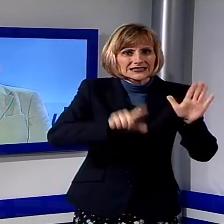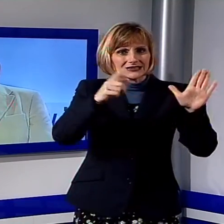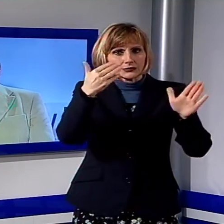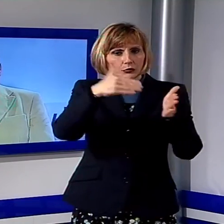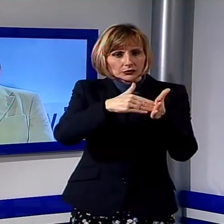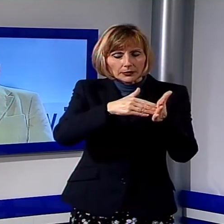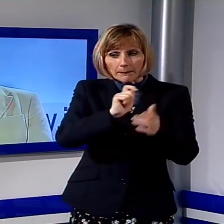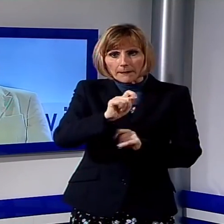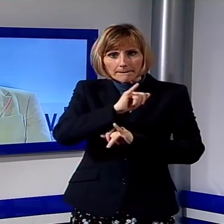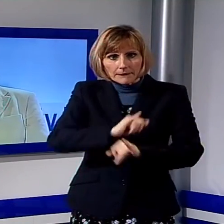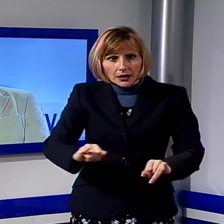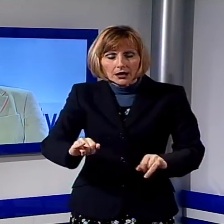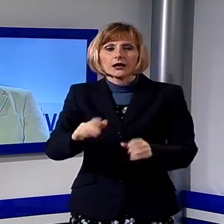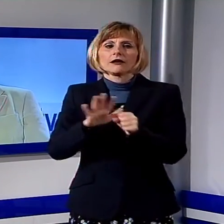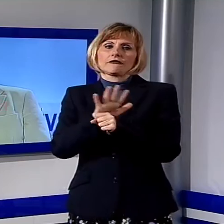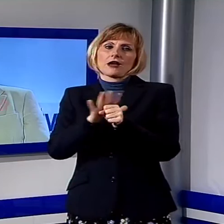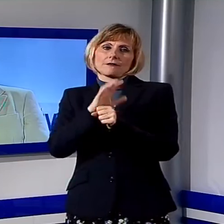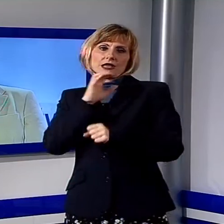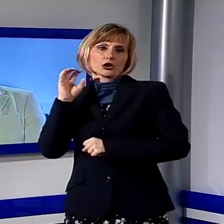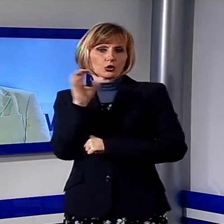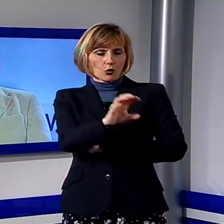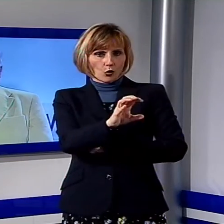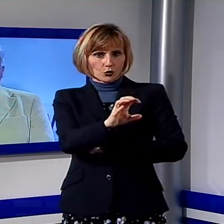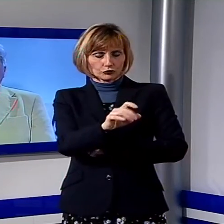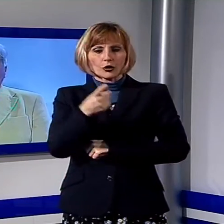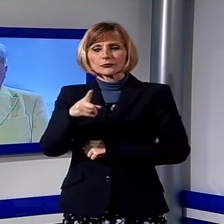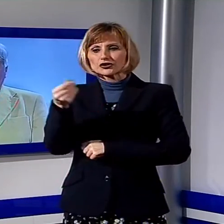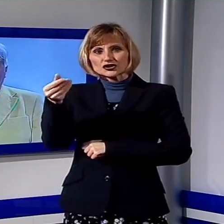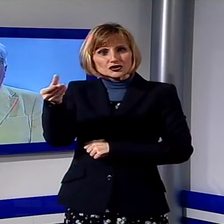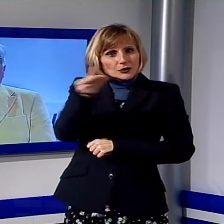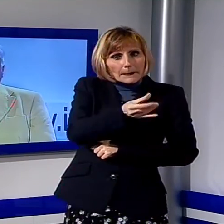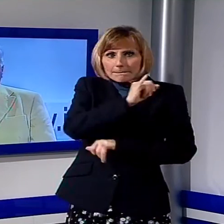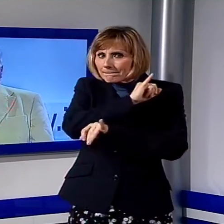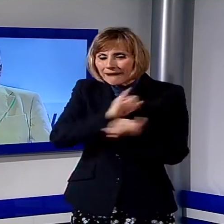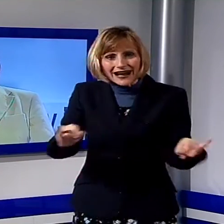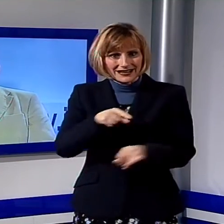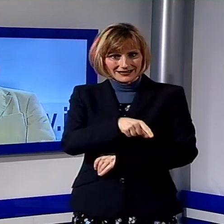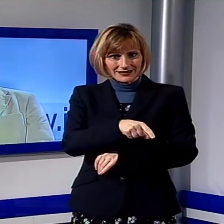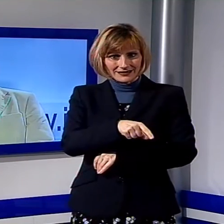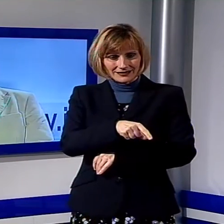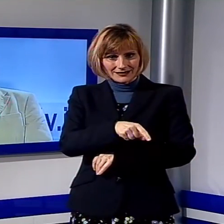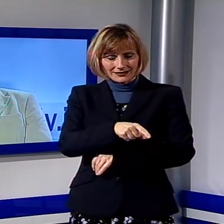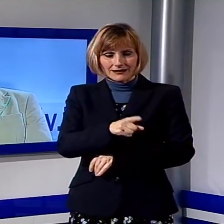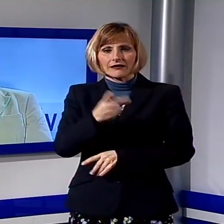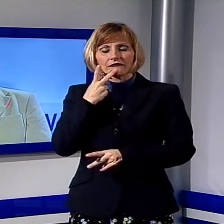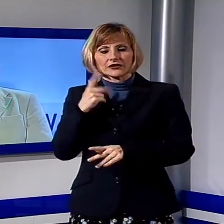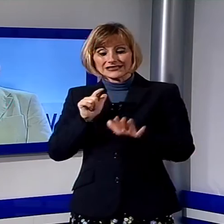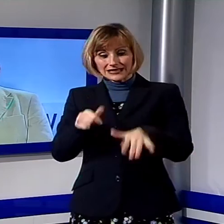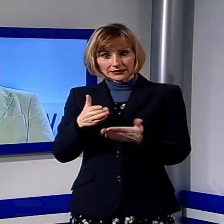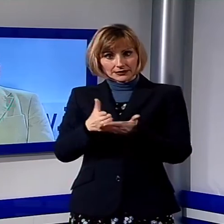quella cioè di pagare un'imposta di registro su una somma mai percepita. È una notizia affittata questa settimana che però pochi